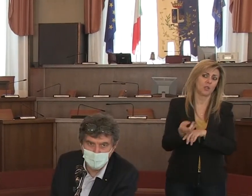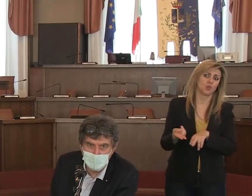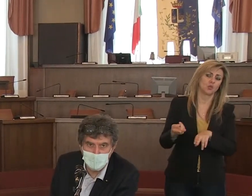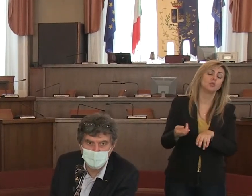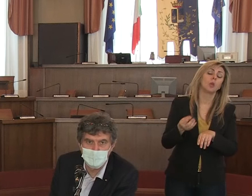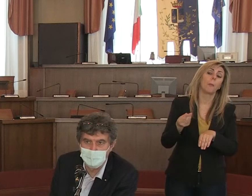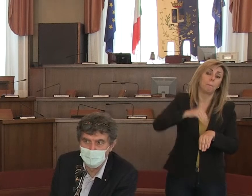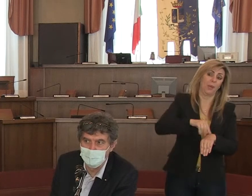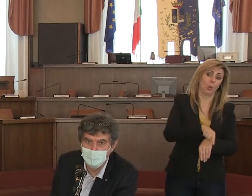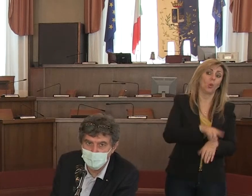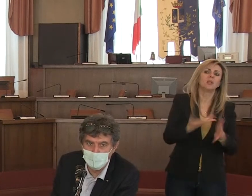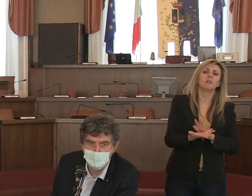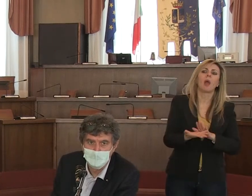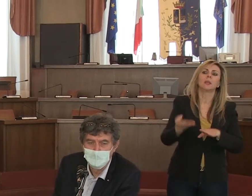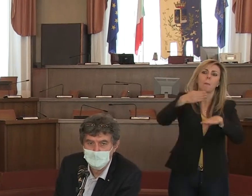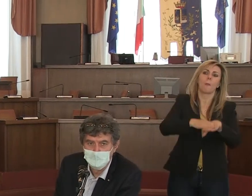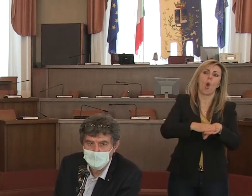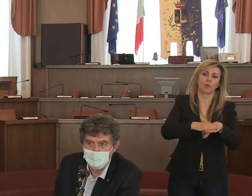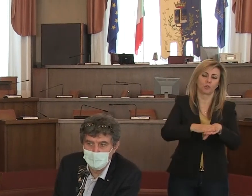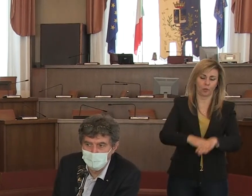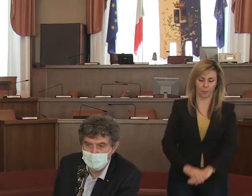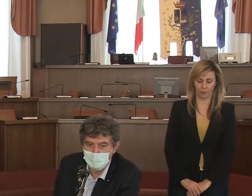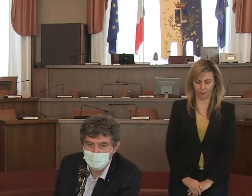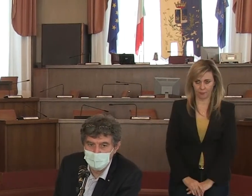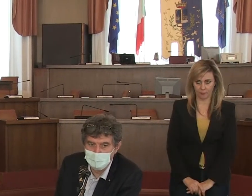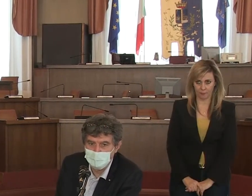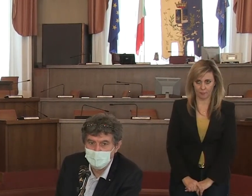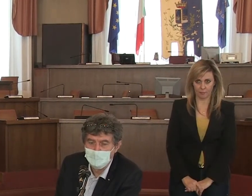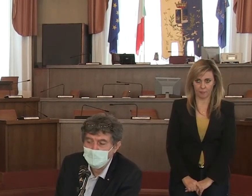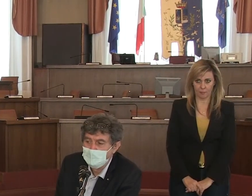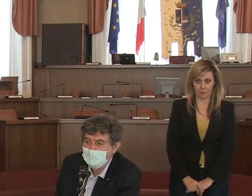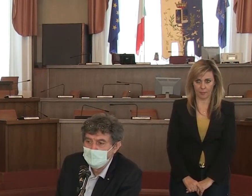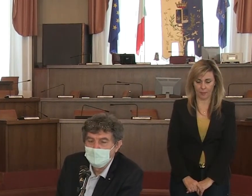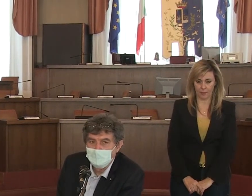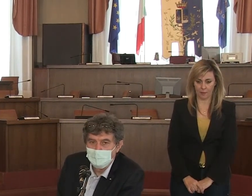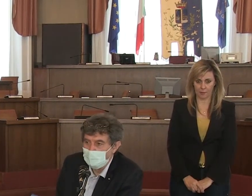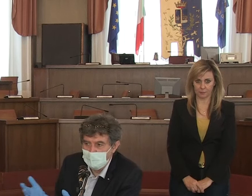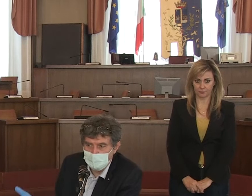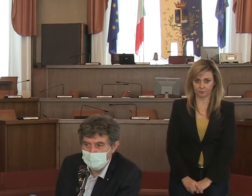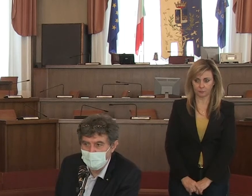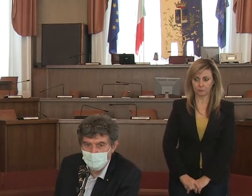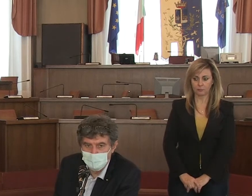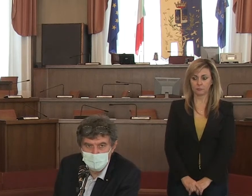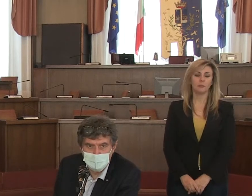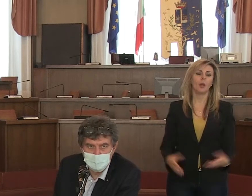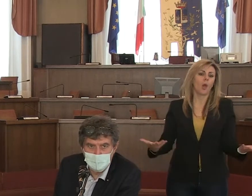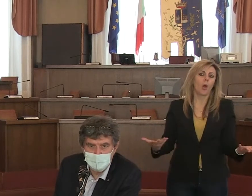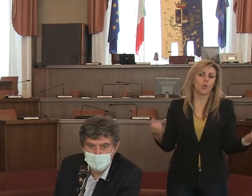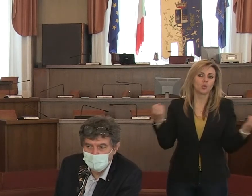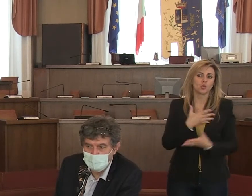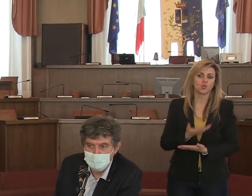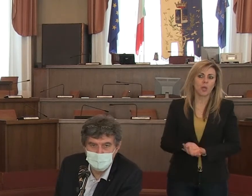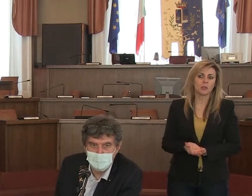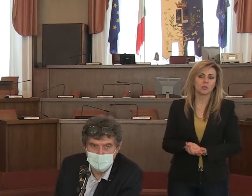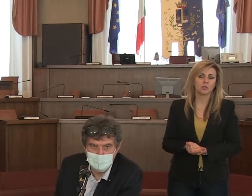stata una concausa ma non l'unica diciamo che ha portato al decesso. Come è avvenuto diciamo nella